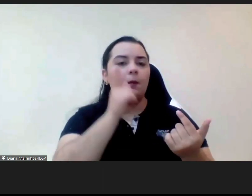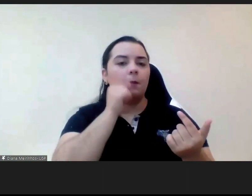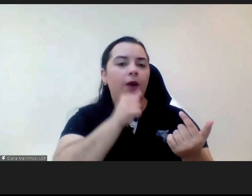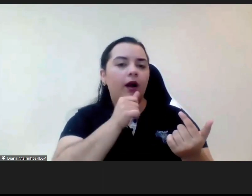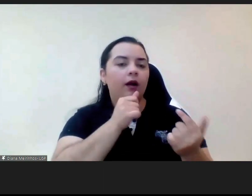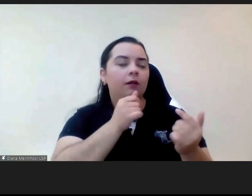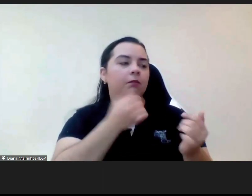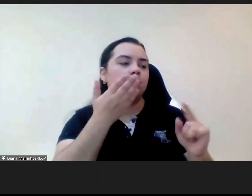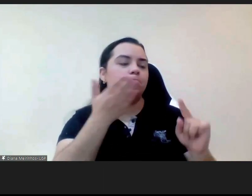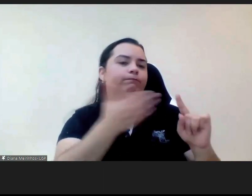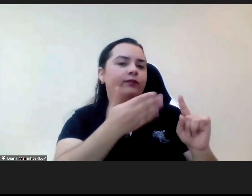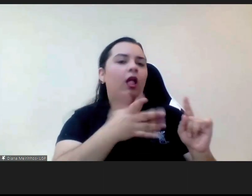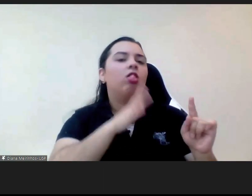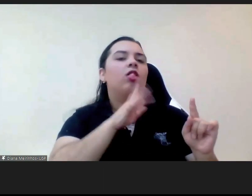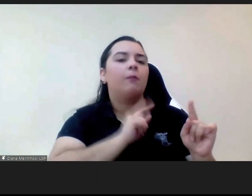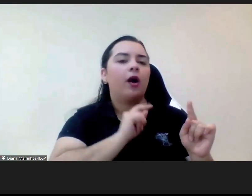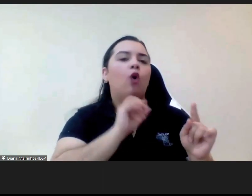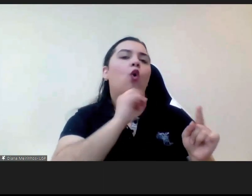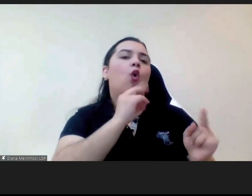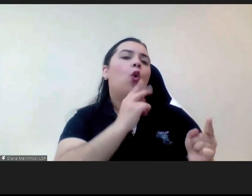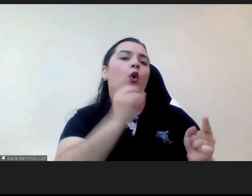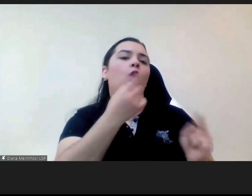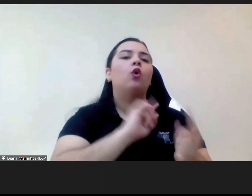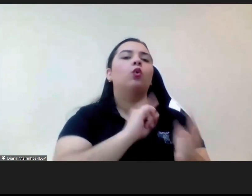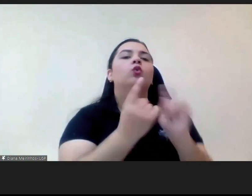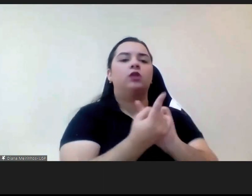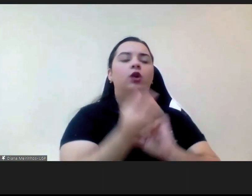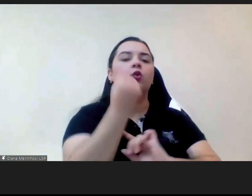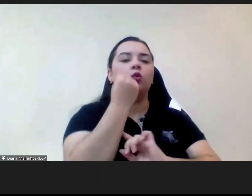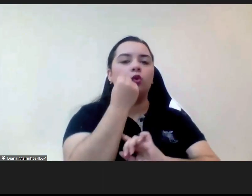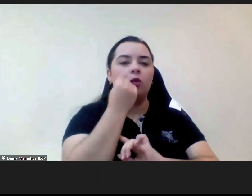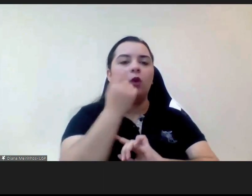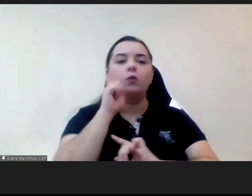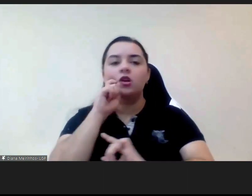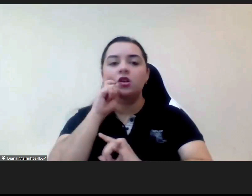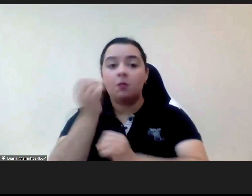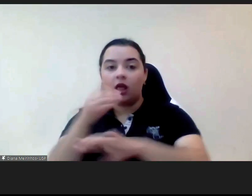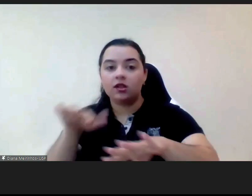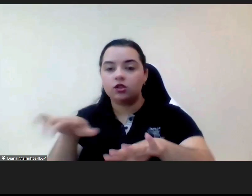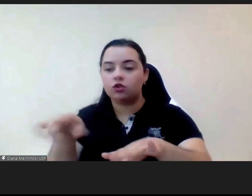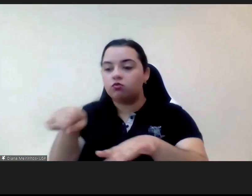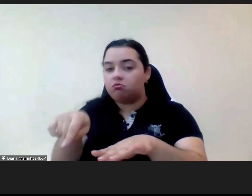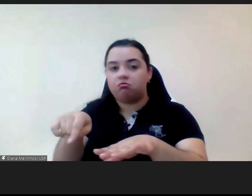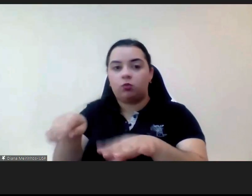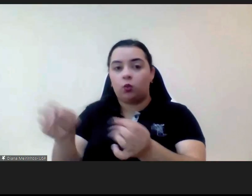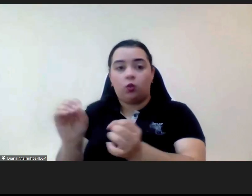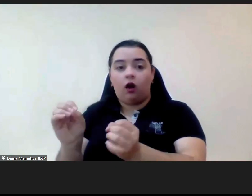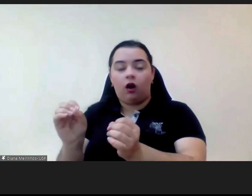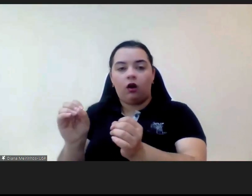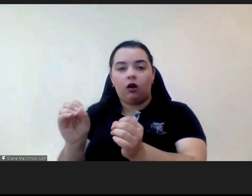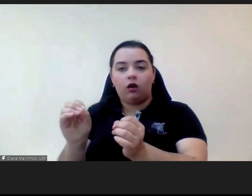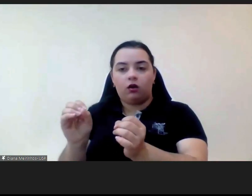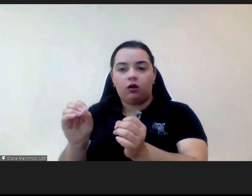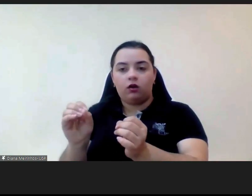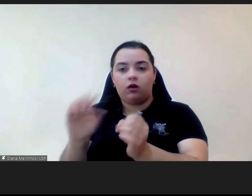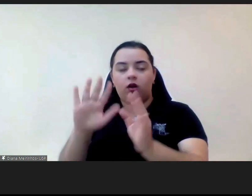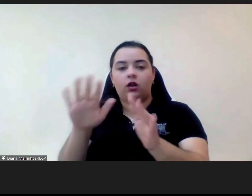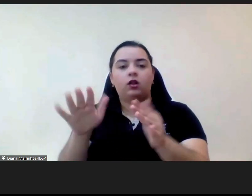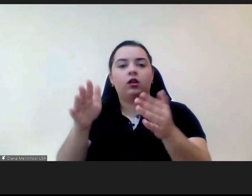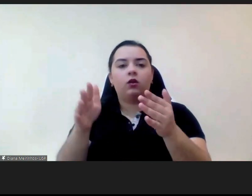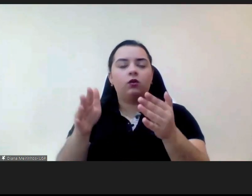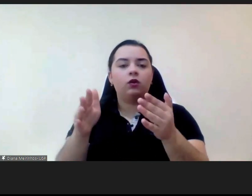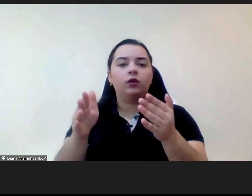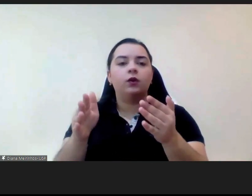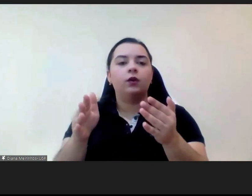irreversíveis não estavam não era claro que se considerassem vítimas ao